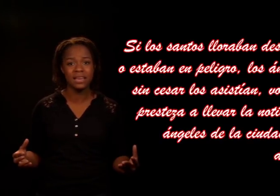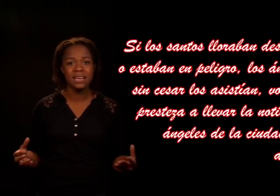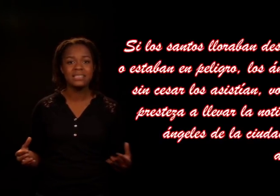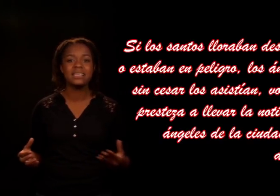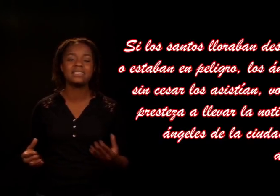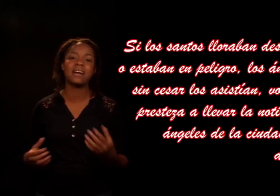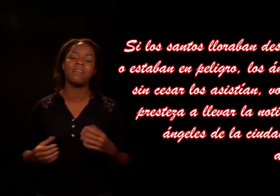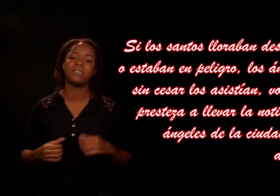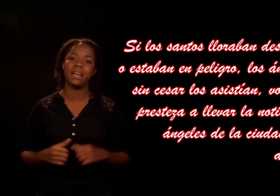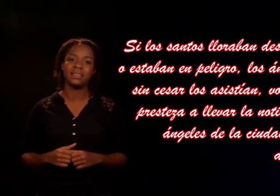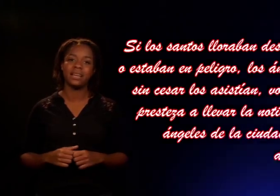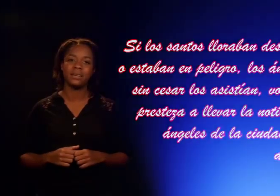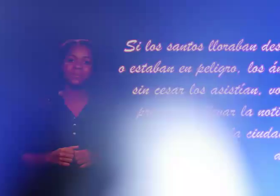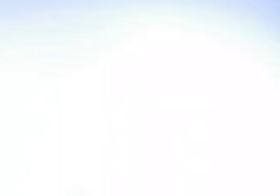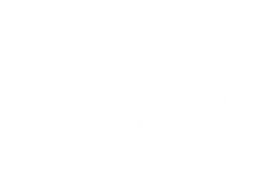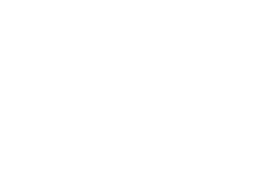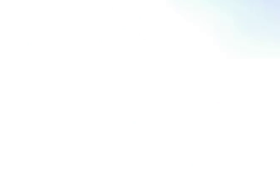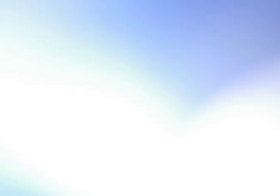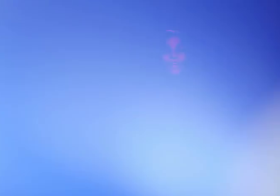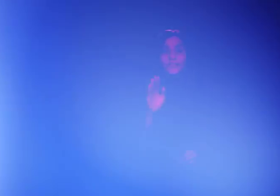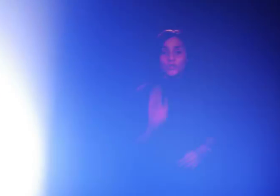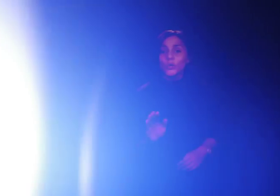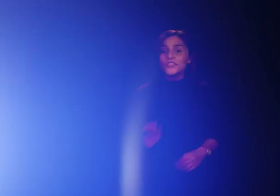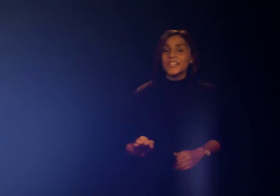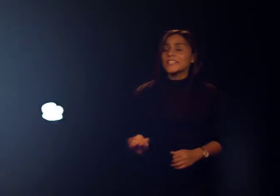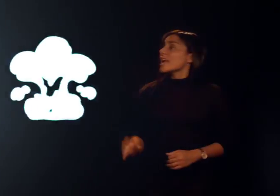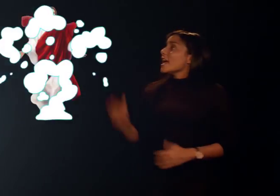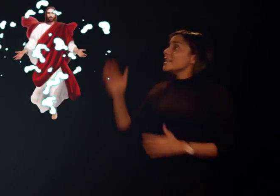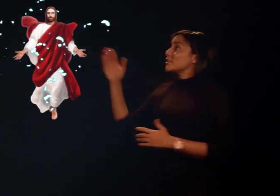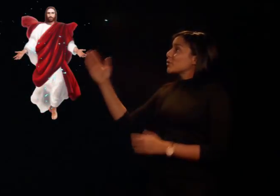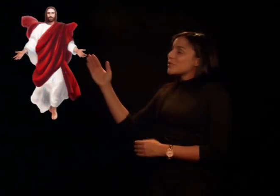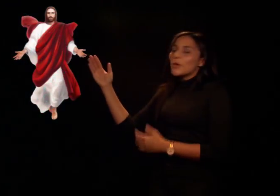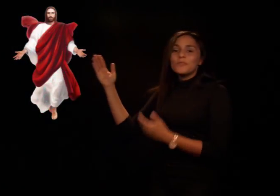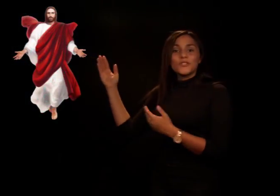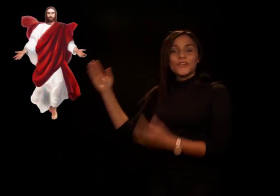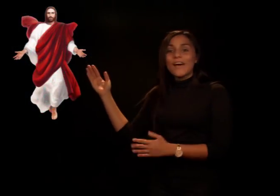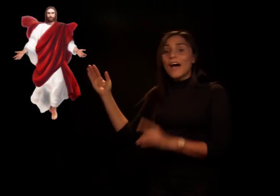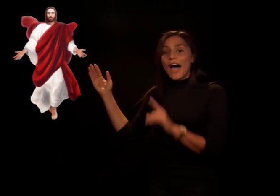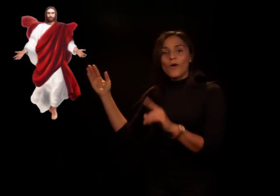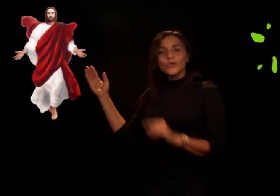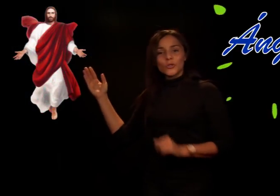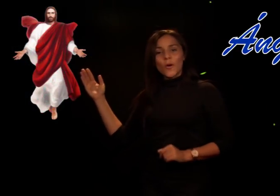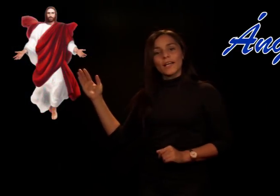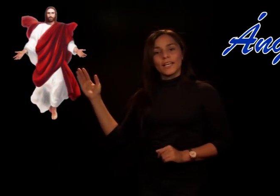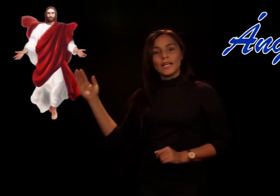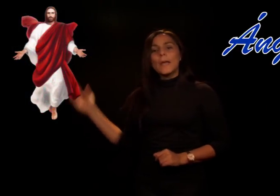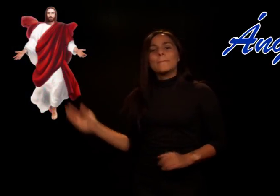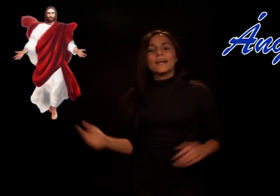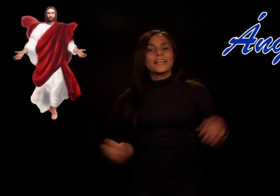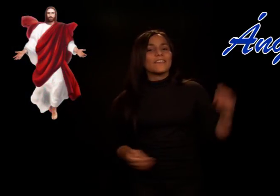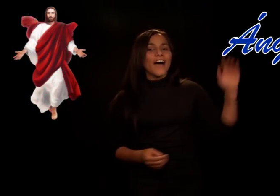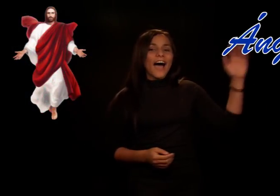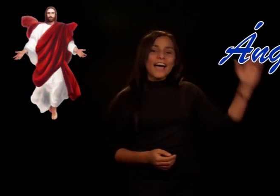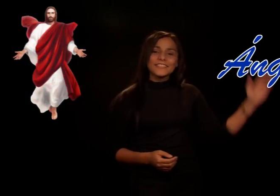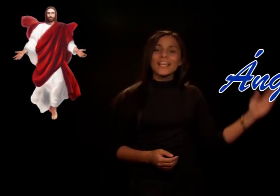cesaban de cantar. Entonces Jesús comisionaba a otro ángel para que bajase a